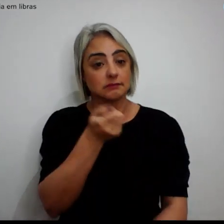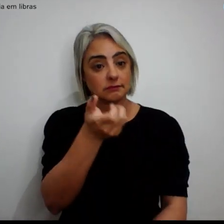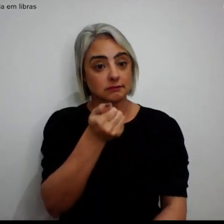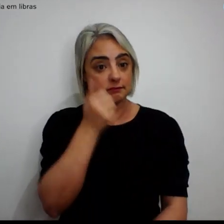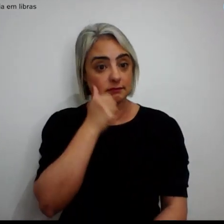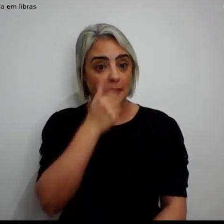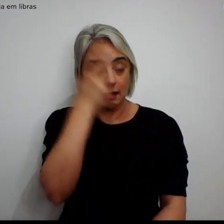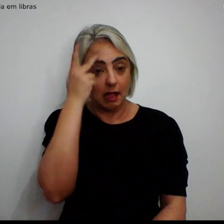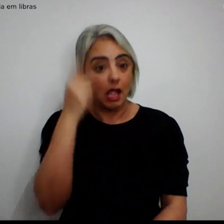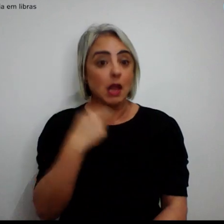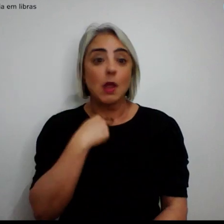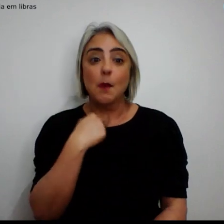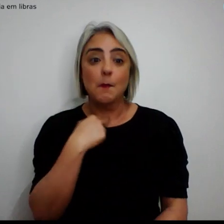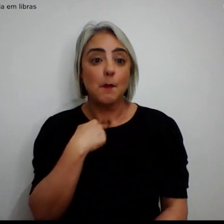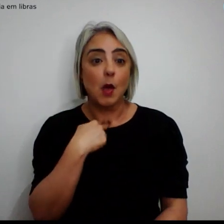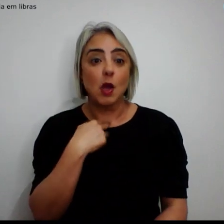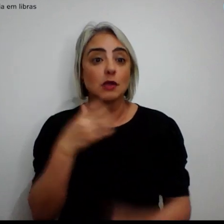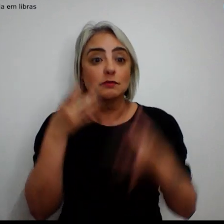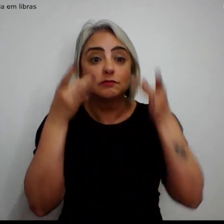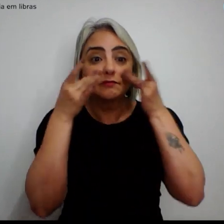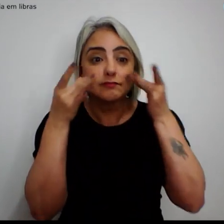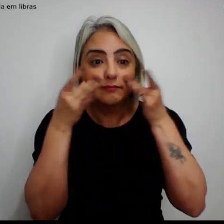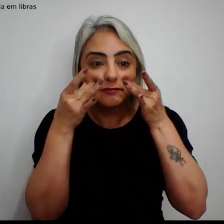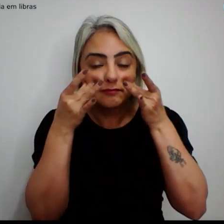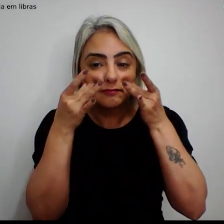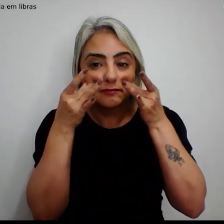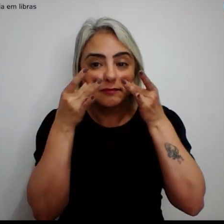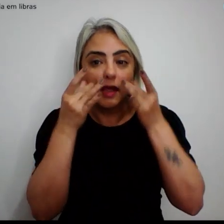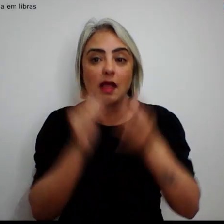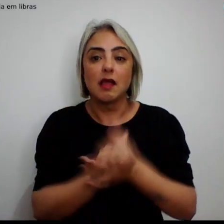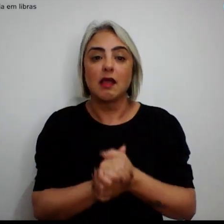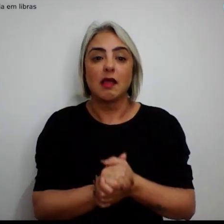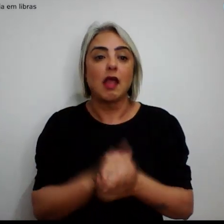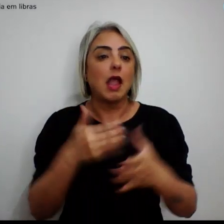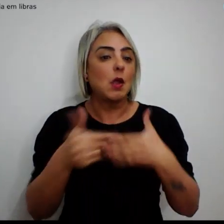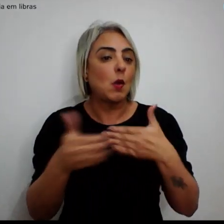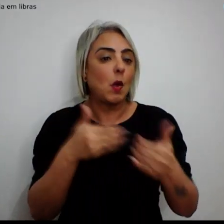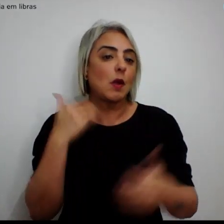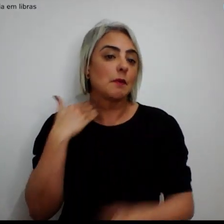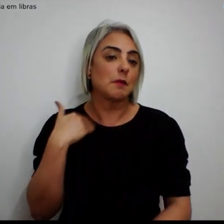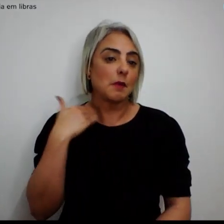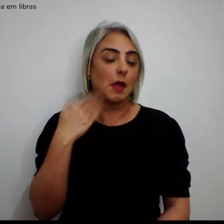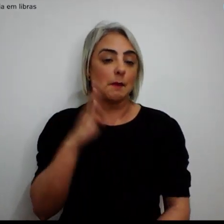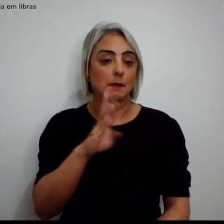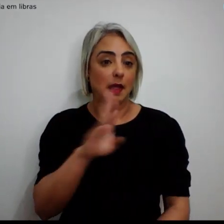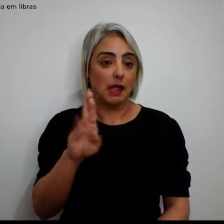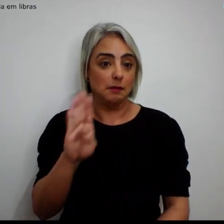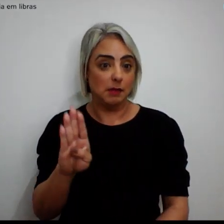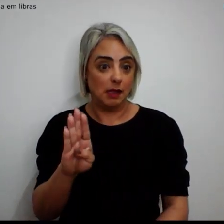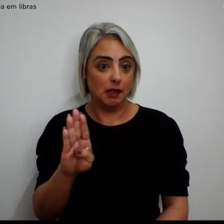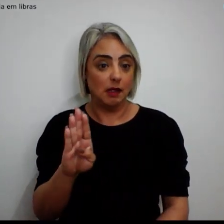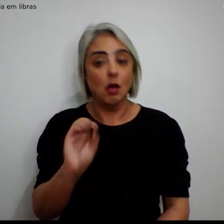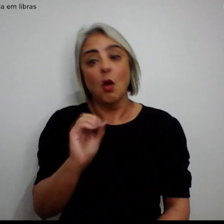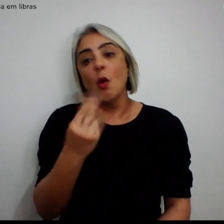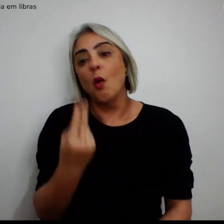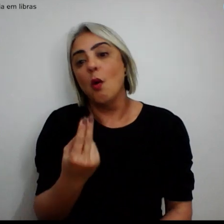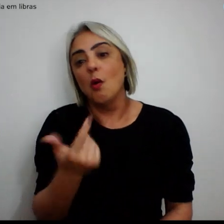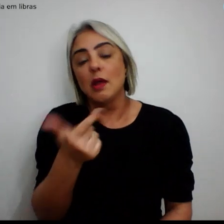impedidos de comparecer presencialmente em qualquer agência do BRB ou que não tenham